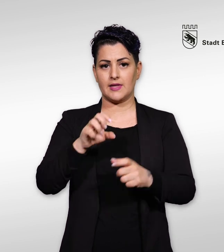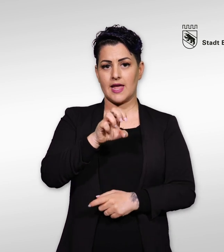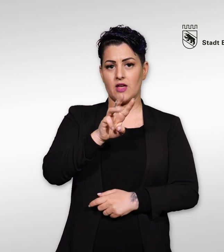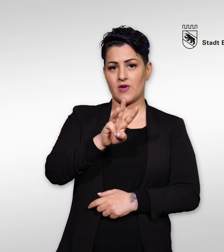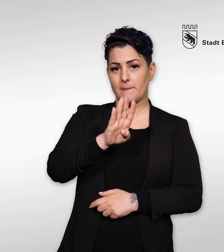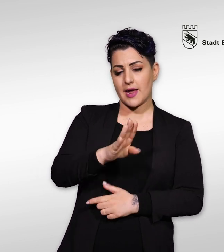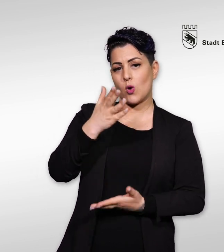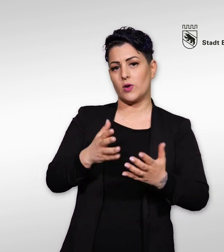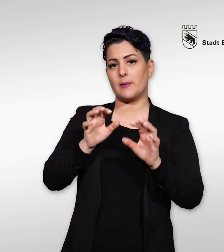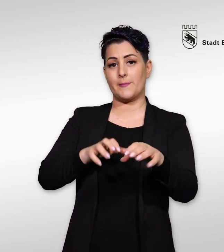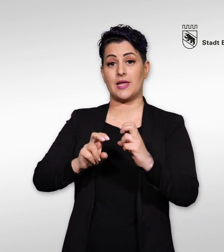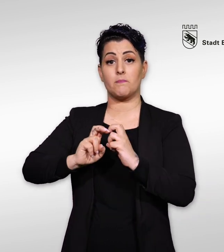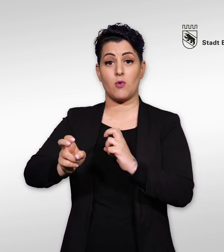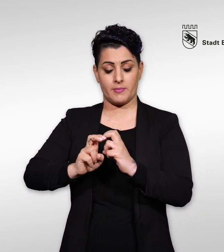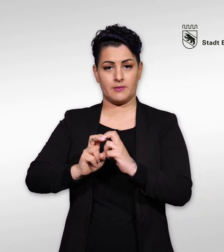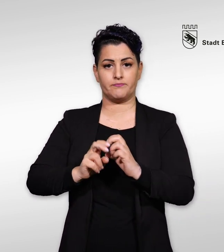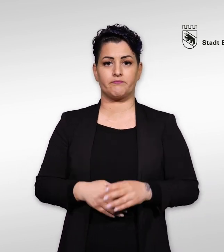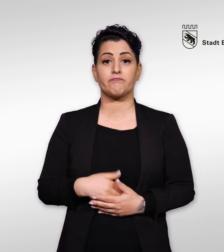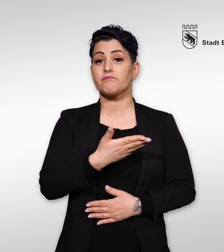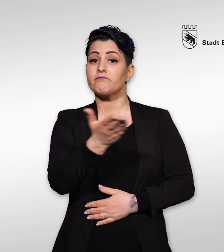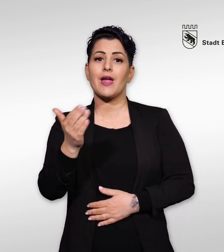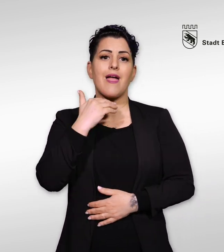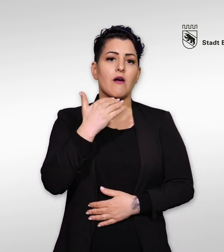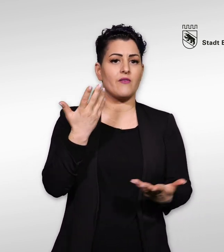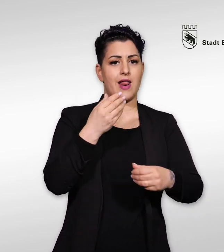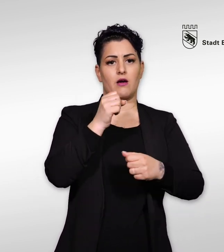haben, unabhängig von Alter, Nationalität und Wohnsitz.